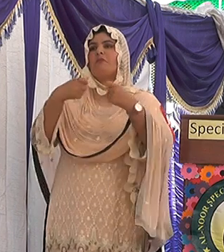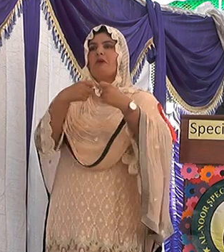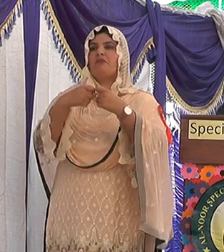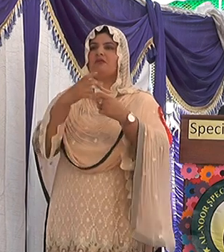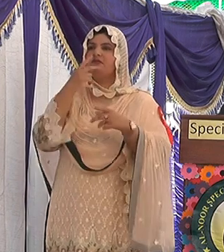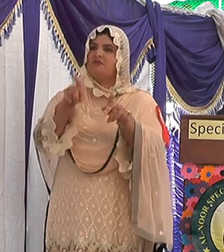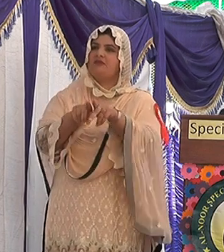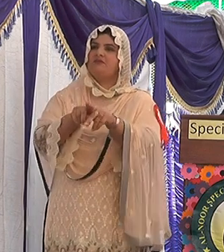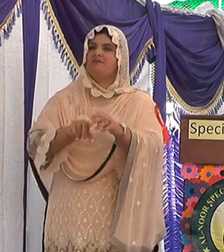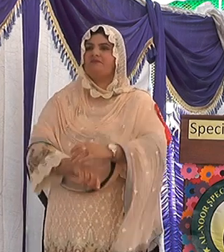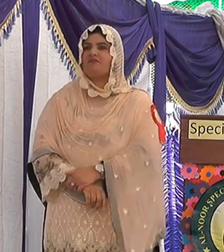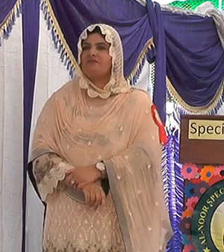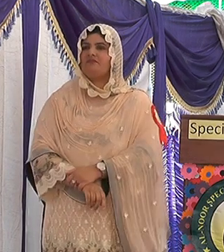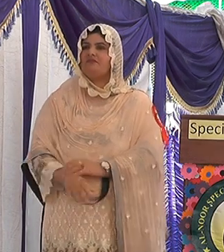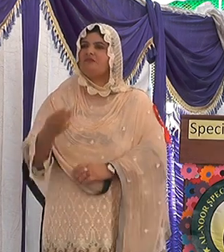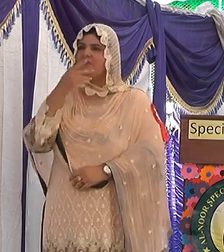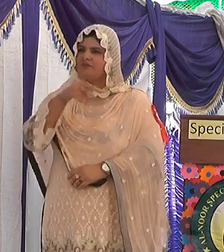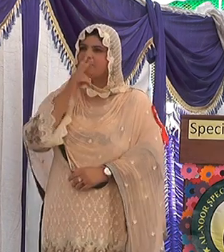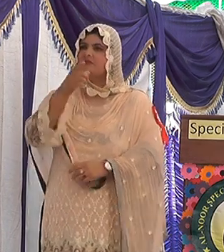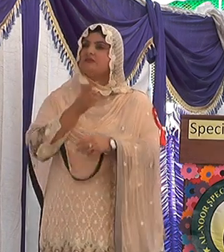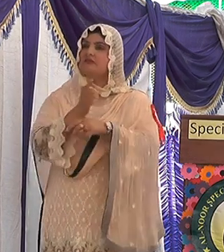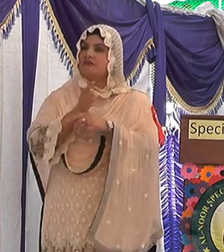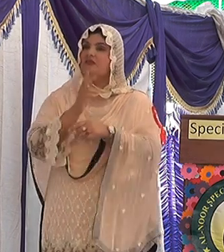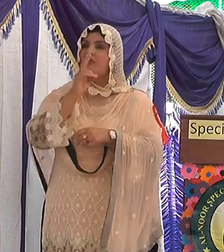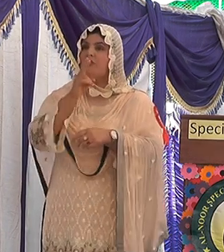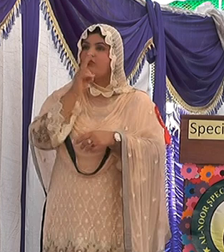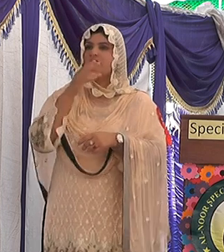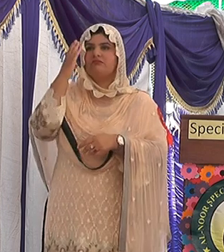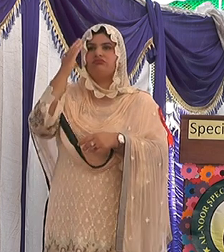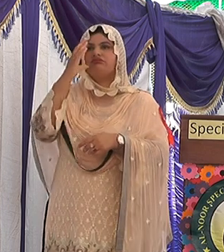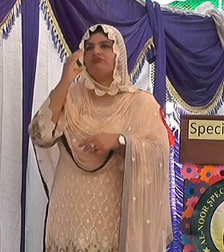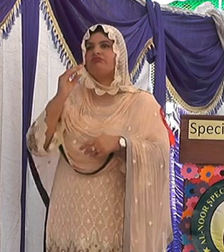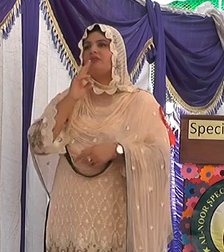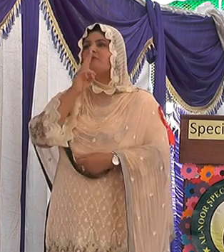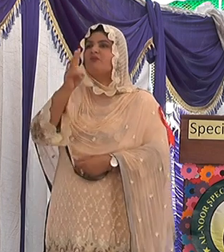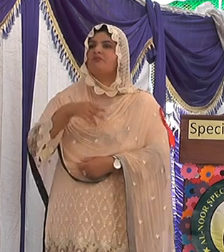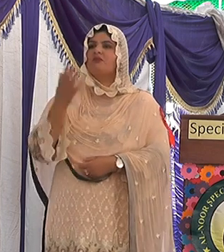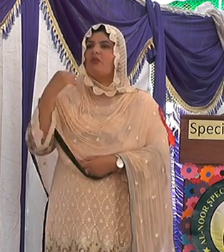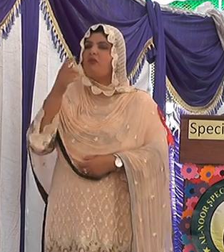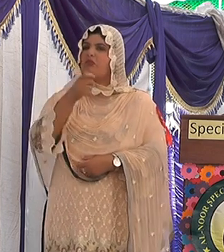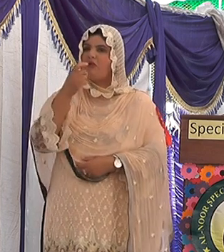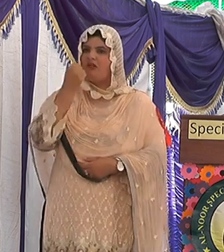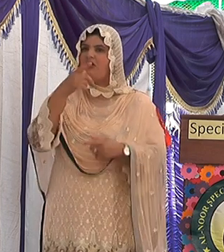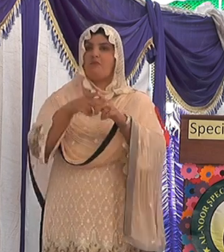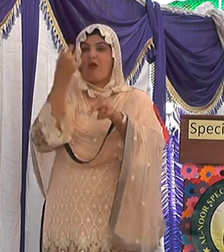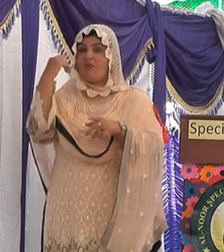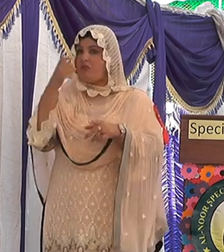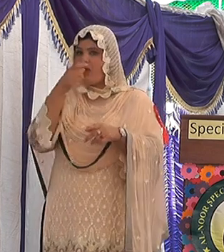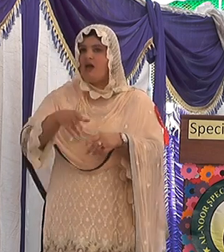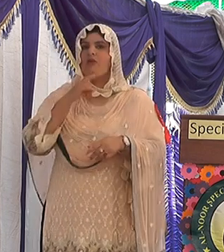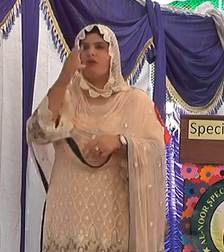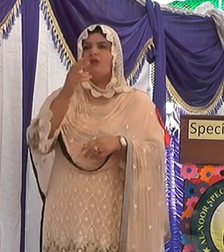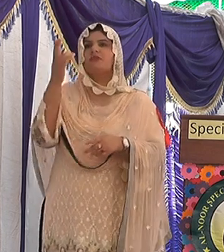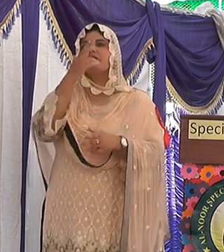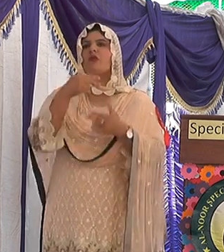اور ڈی موٹیویٹرز کو اس لیے استعمال کیا جاتا ہے کہ دشنوں کو سہنی کو آپ پر اتنا مغلوب کر دیا جائے کہ جنگ لڑنے سے پہلے بہت